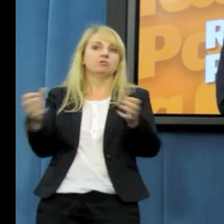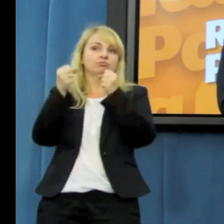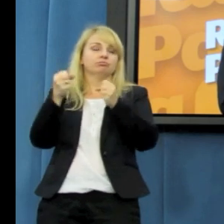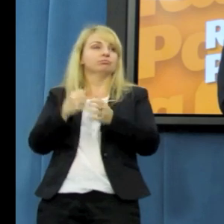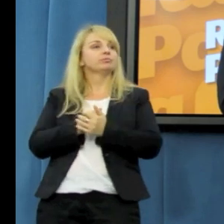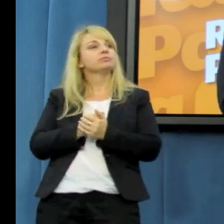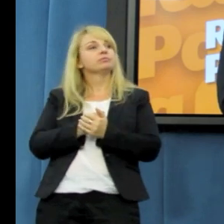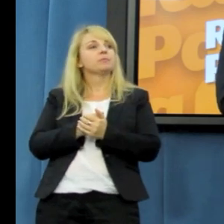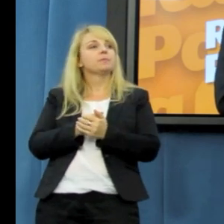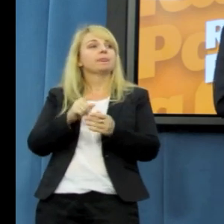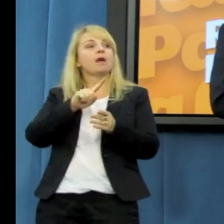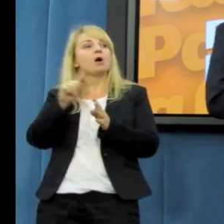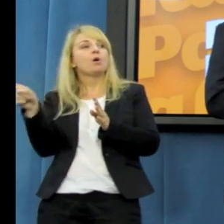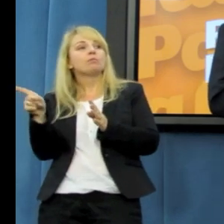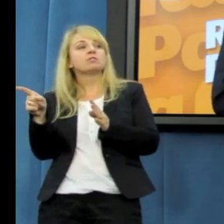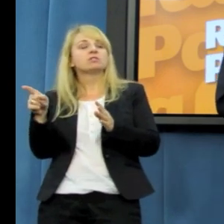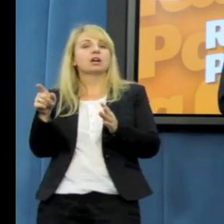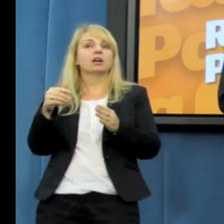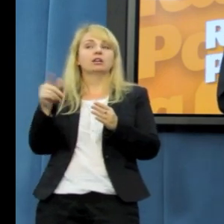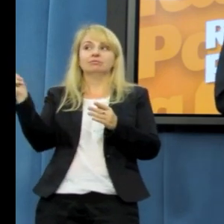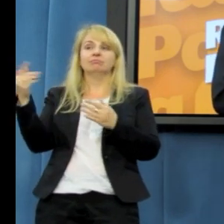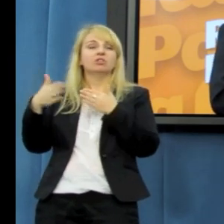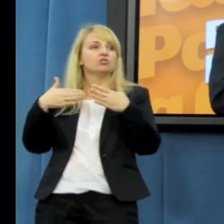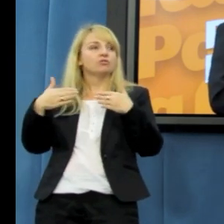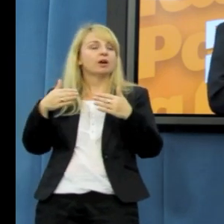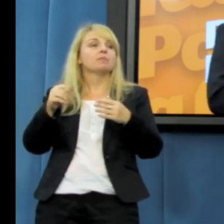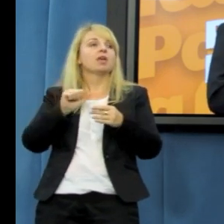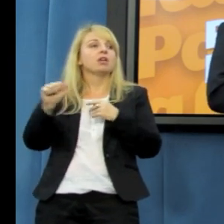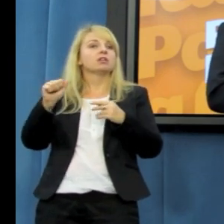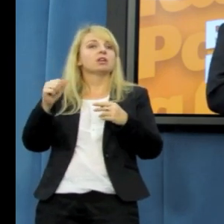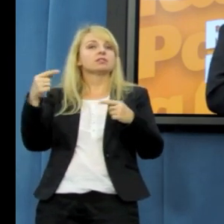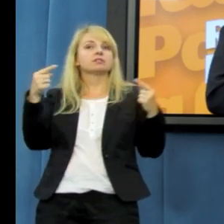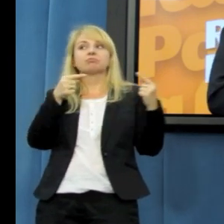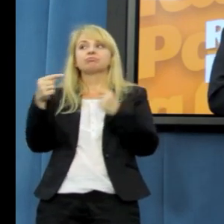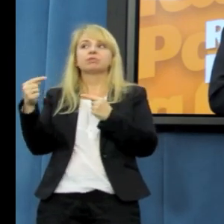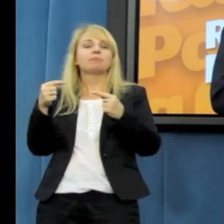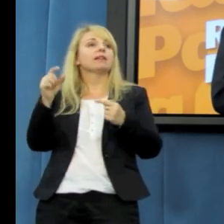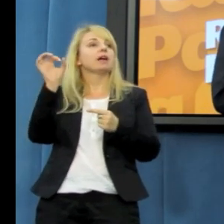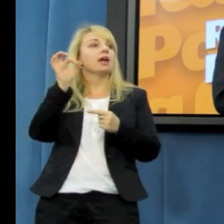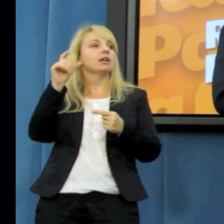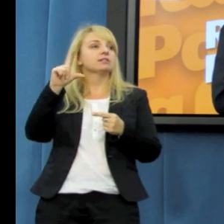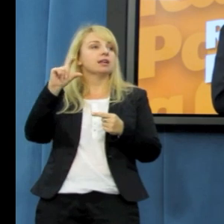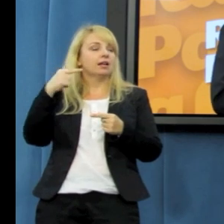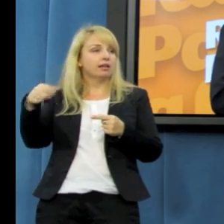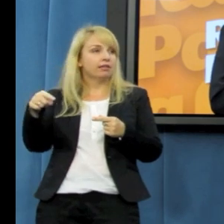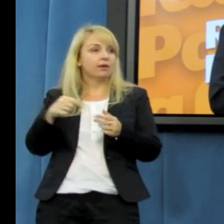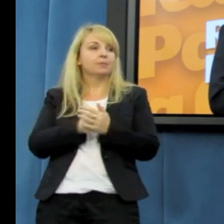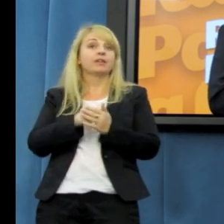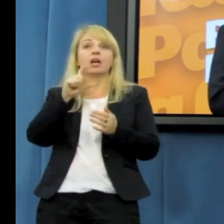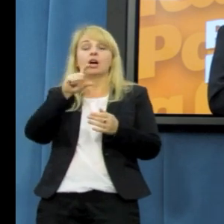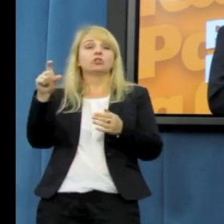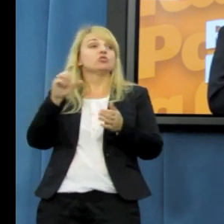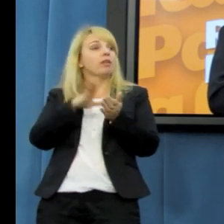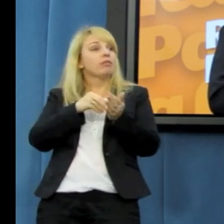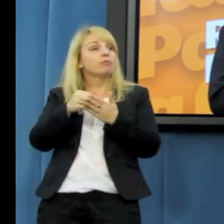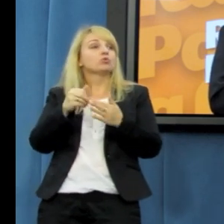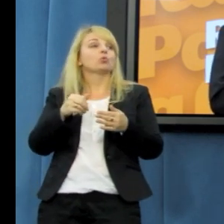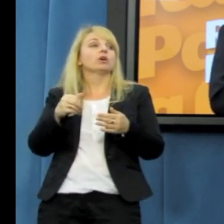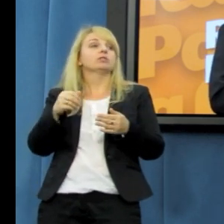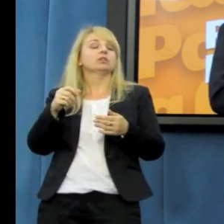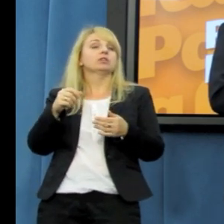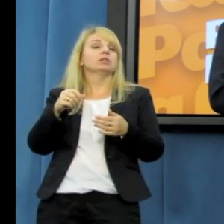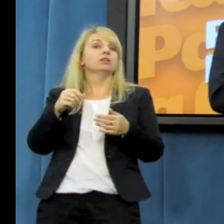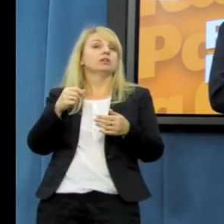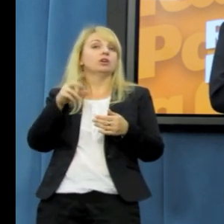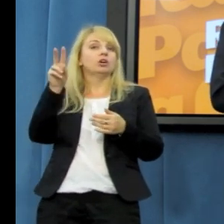tutaj z odczelami debaty ekonomiczna SLD. Czy Ruch Palikota na swoim konteksie małych średnich przedsiębiorstw może zaprosić Jacka Rostowskiego do wzięcia